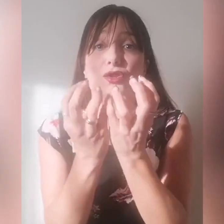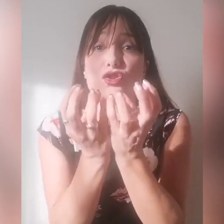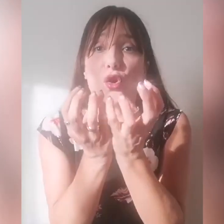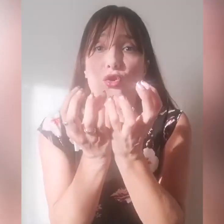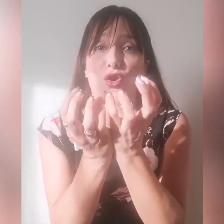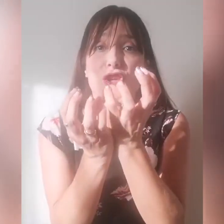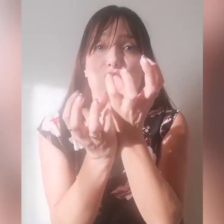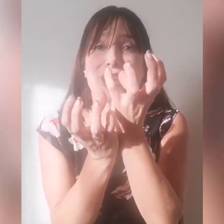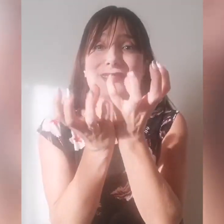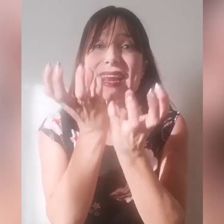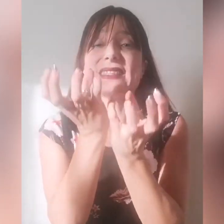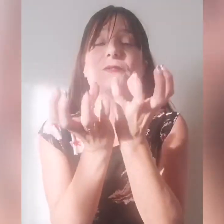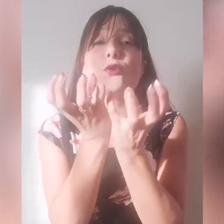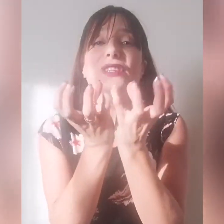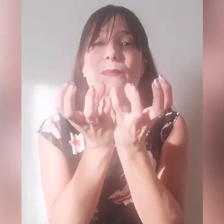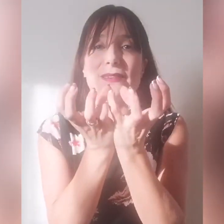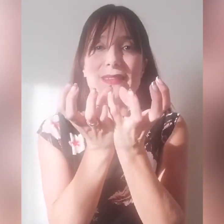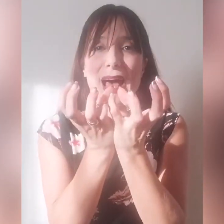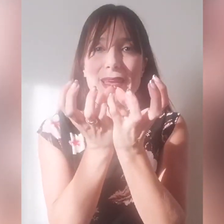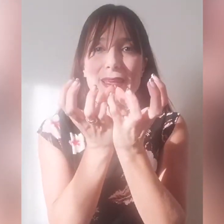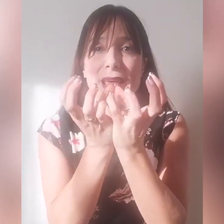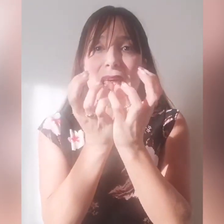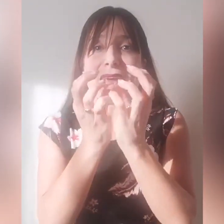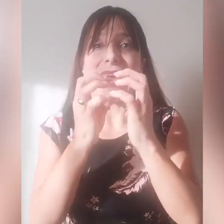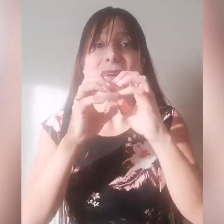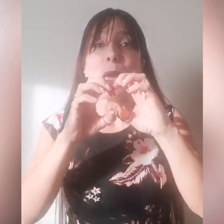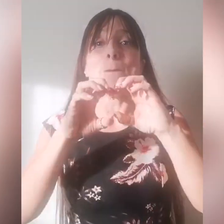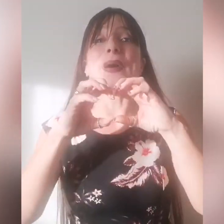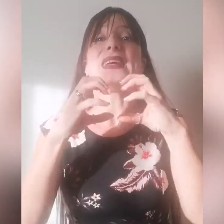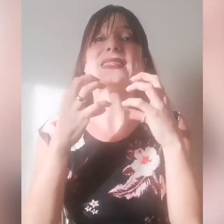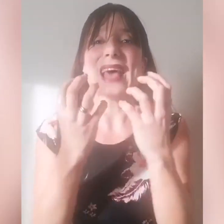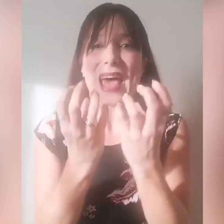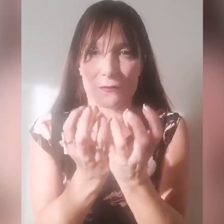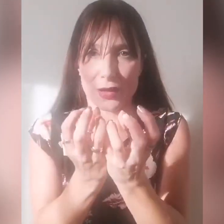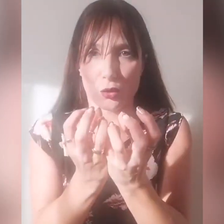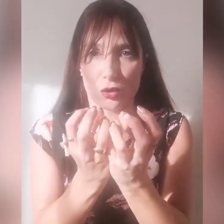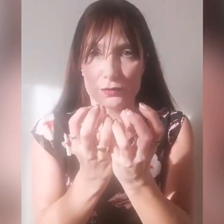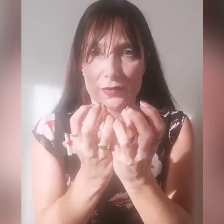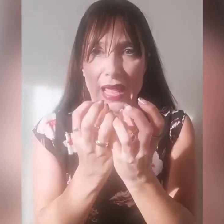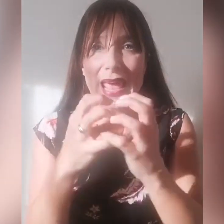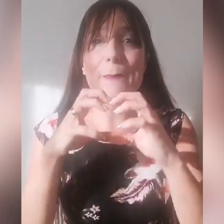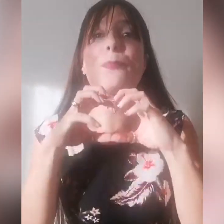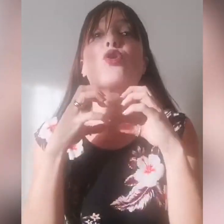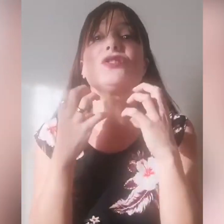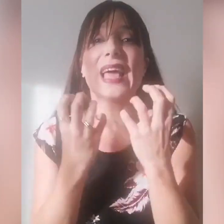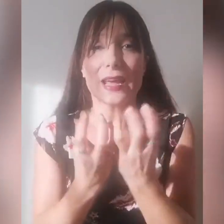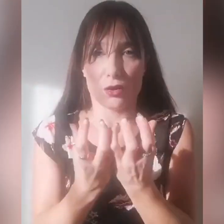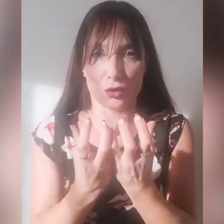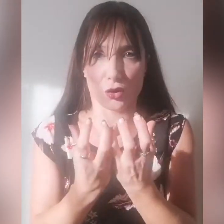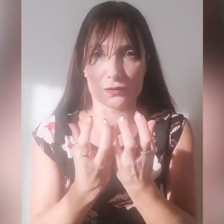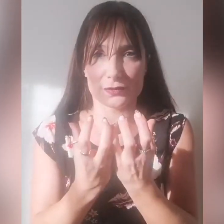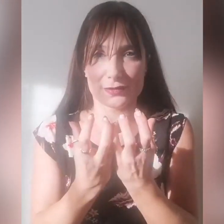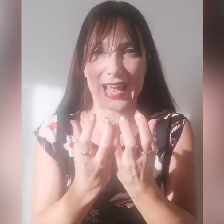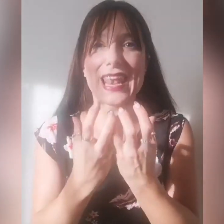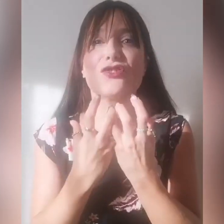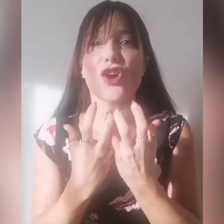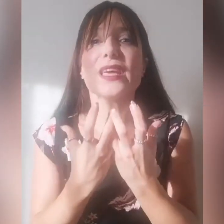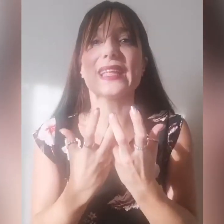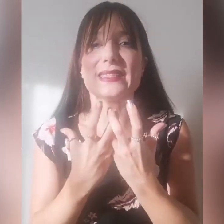sono i due attrezzi fondamentali che preservano e proteggono la gioia del